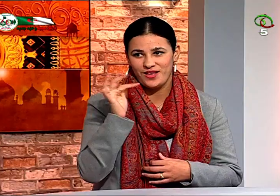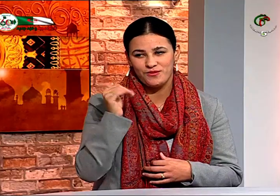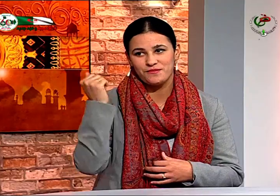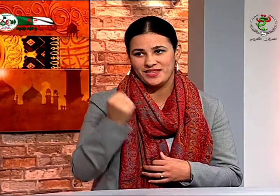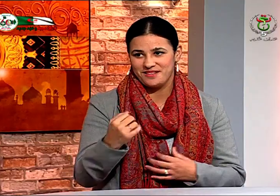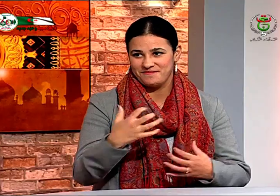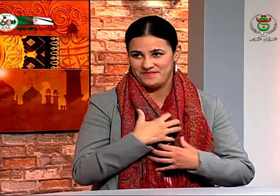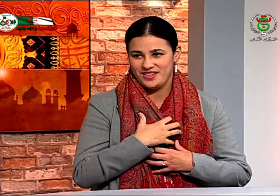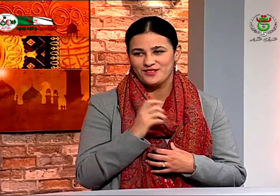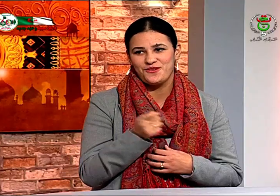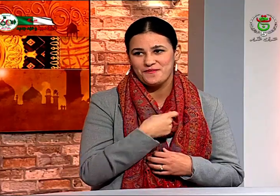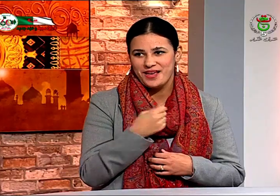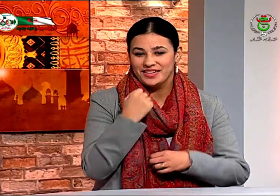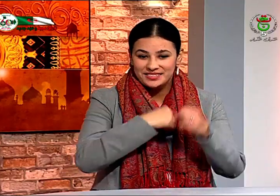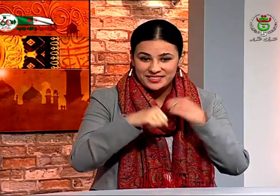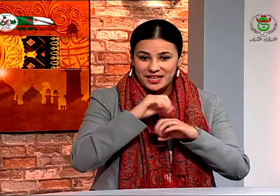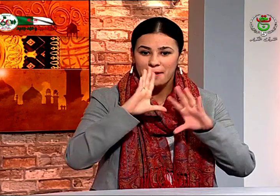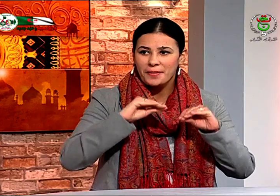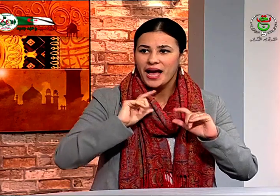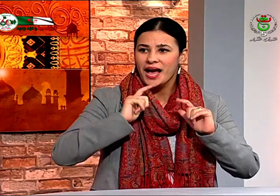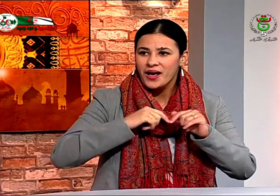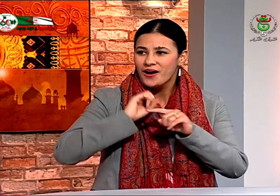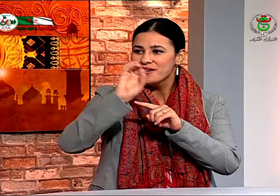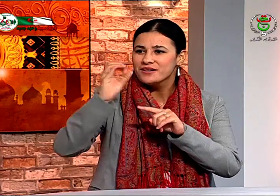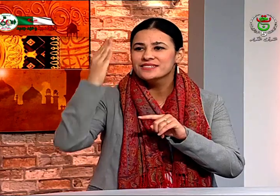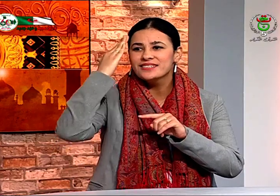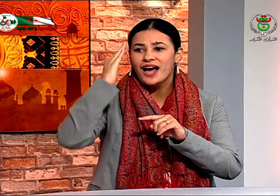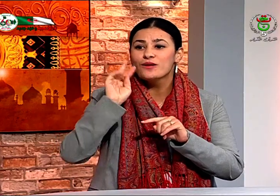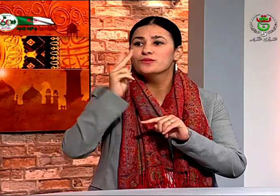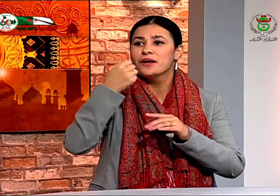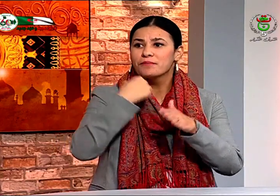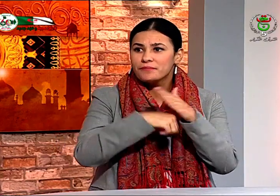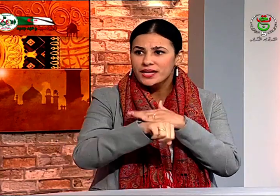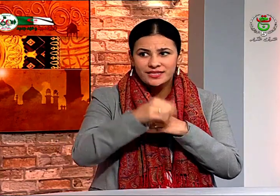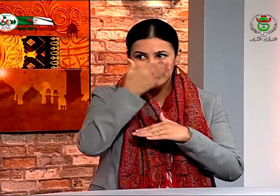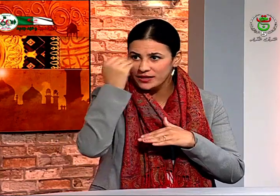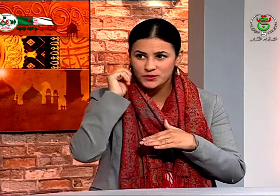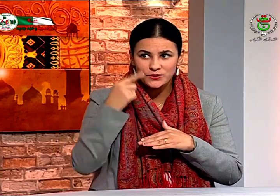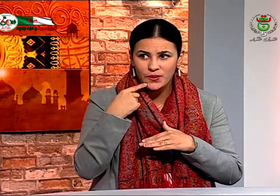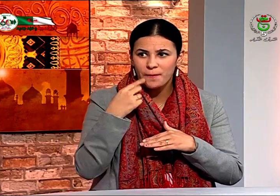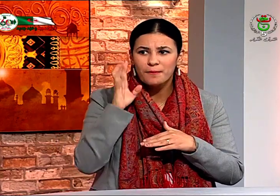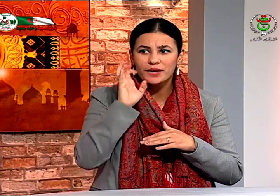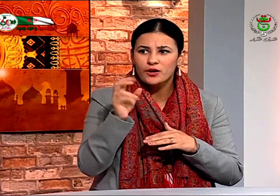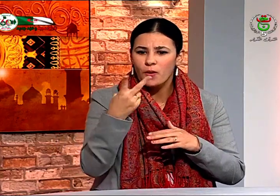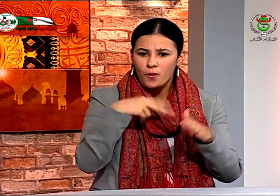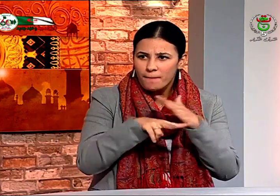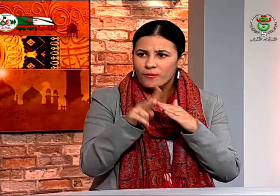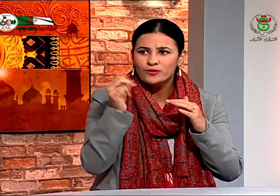نعم يعني الصدمة كانت مع أخي لأنه أول من كان في العائلة من فئة الصم يعني هم